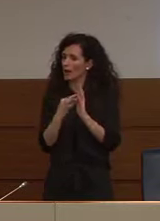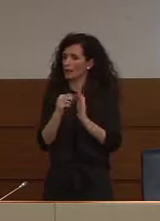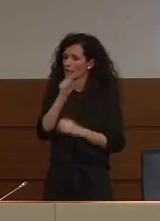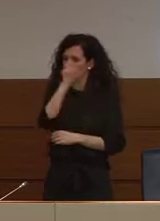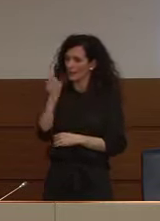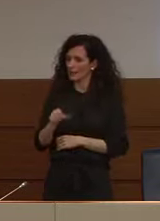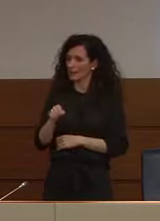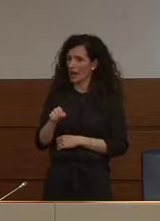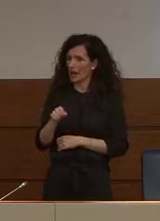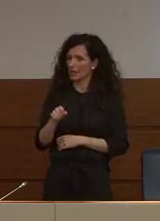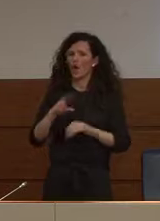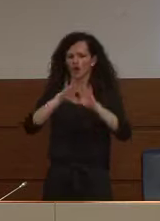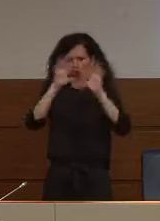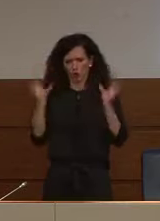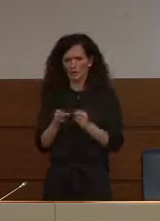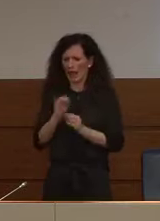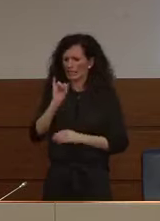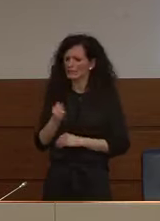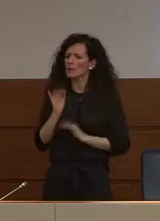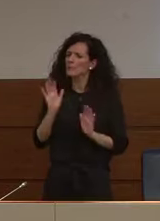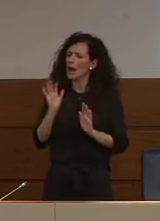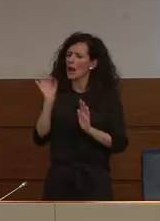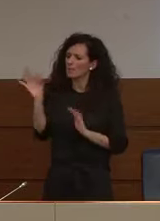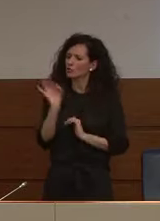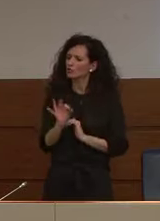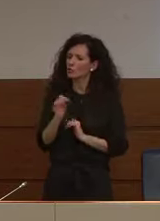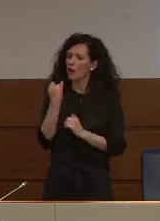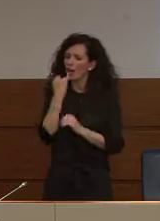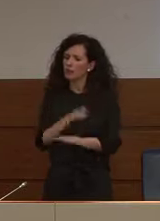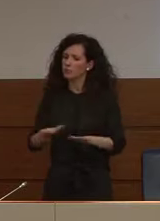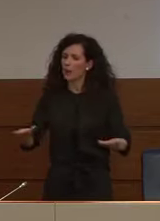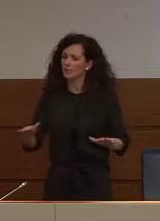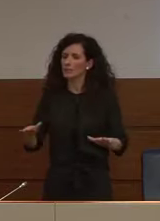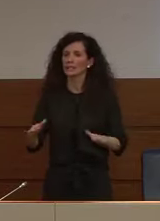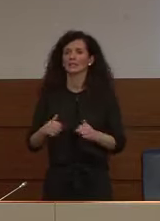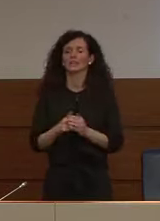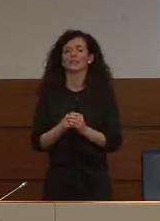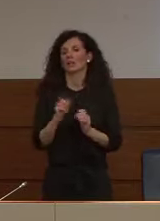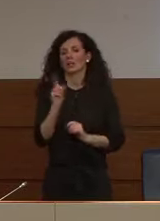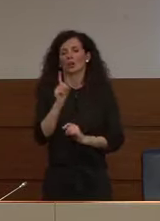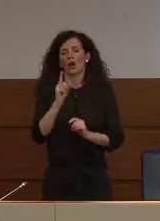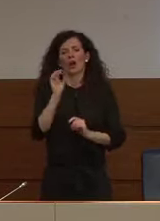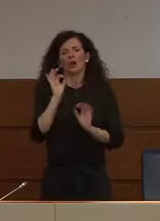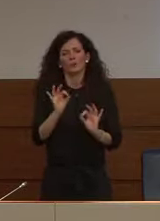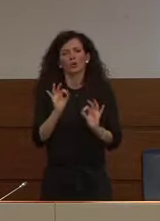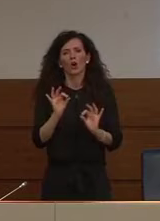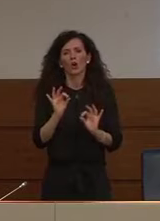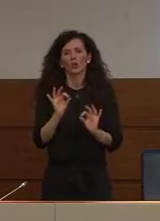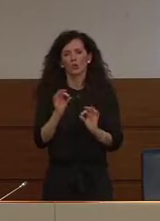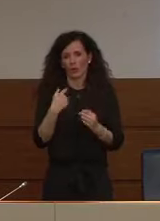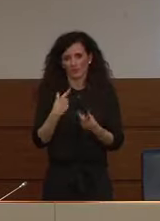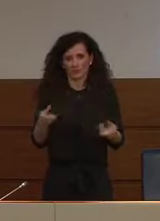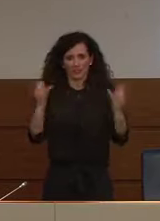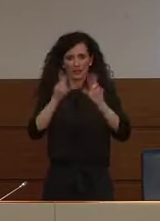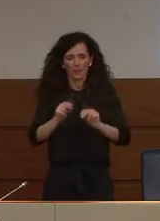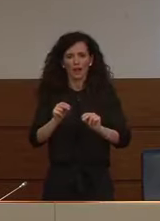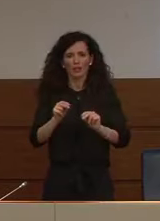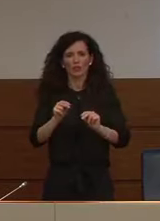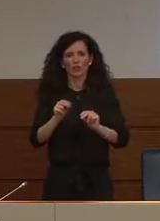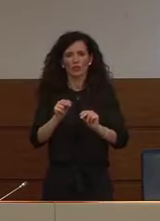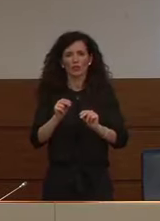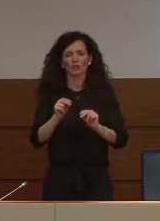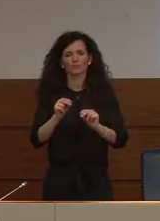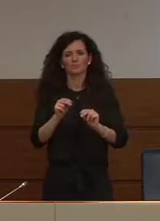rispetto al totale quant'è la percentuale di bambini no proprio perché le ripeto la